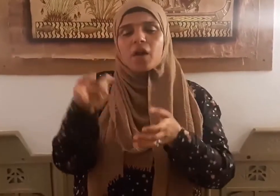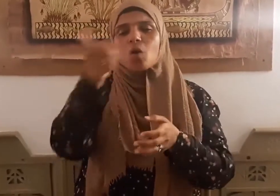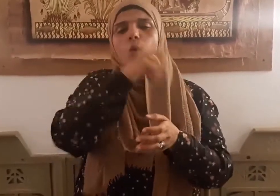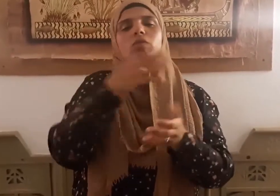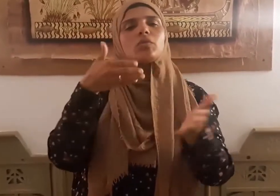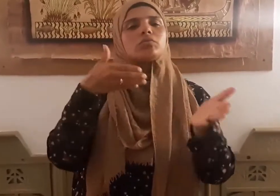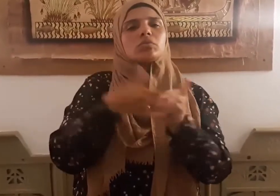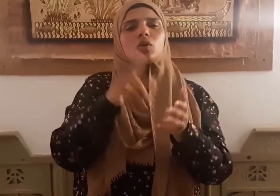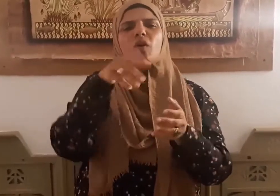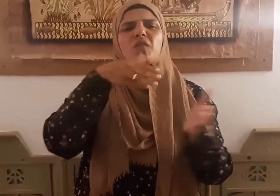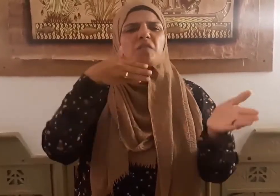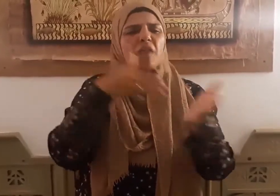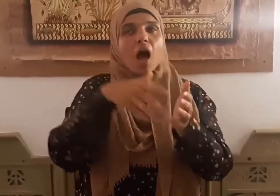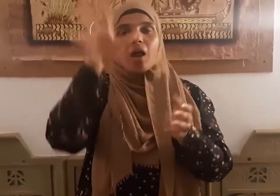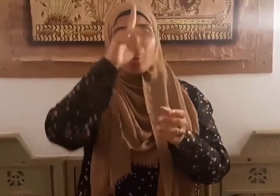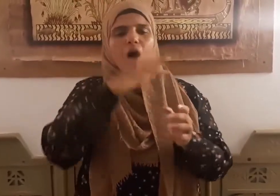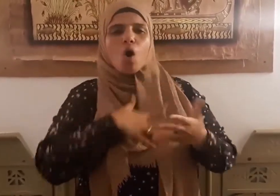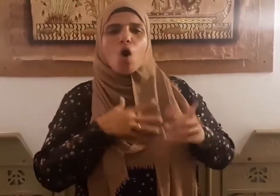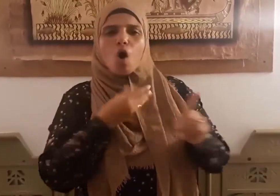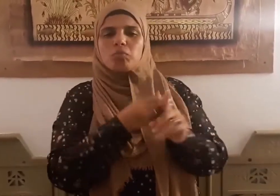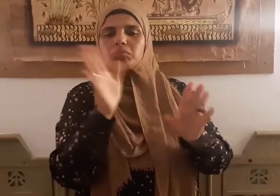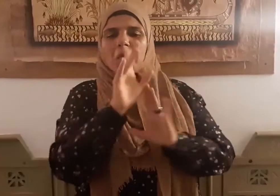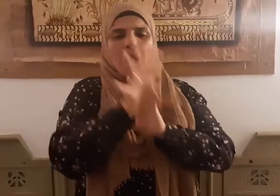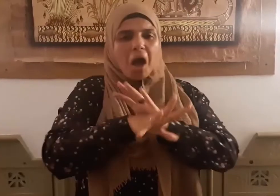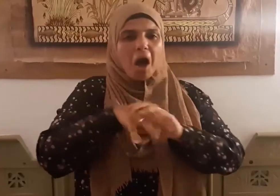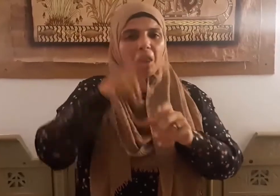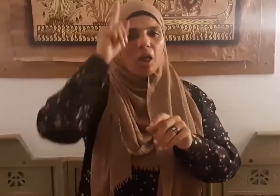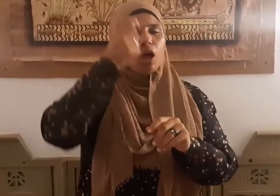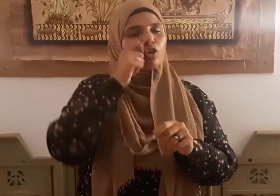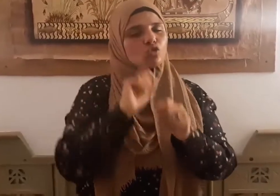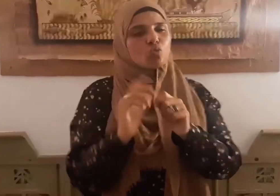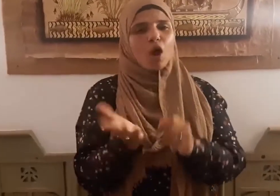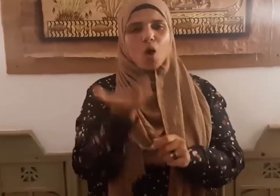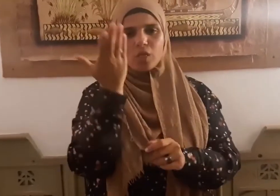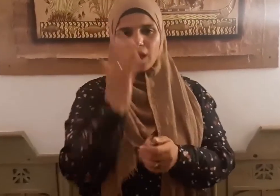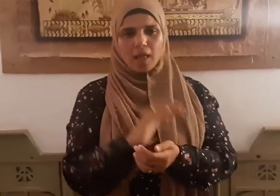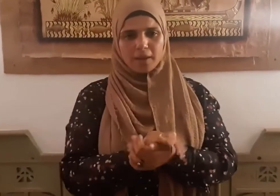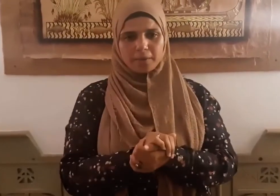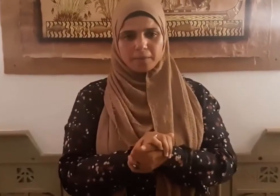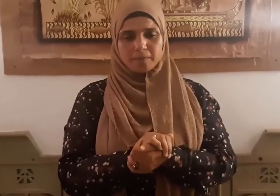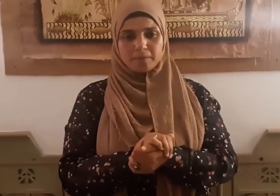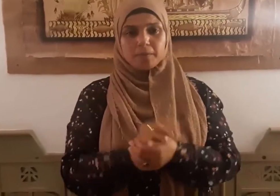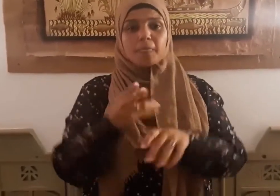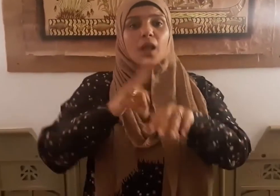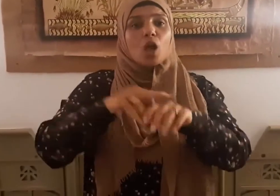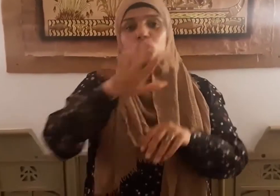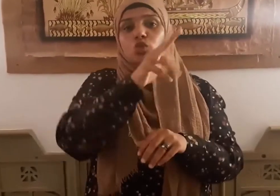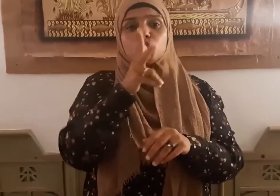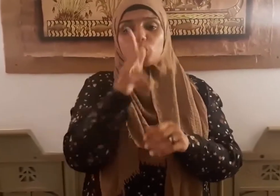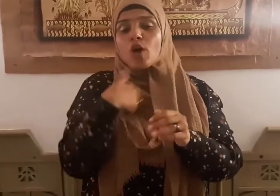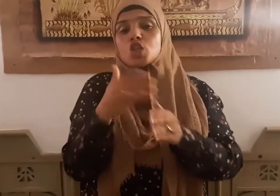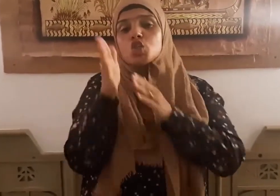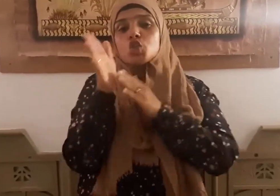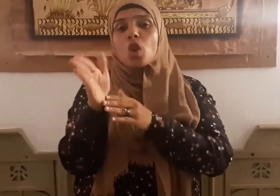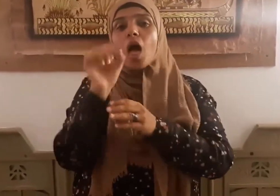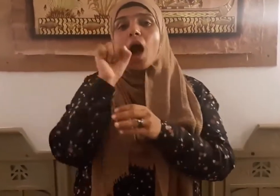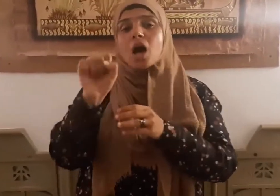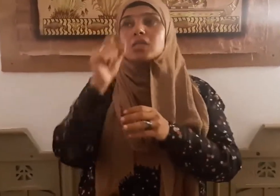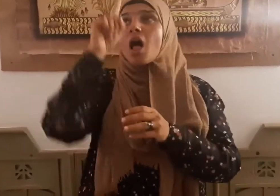ماضية في خلق الله عز وجل ولم تجد لسنة الله تبديلا ولا